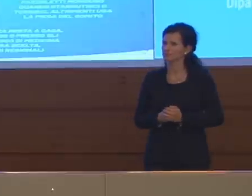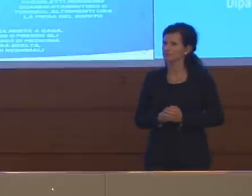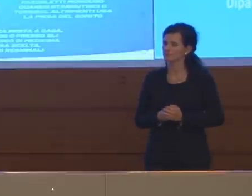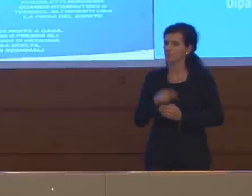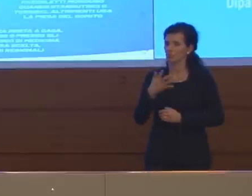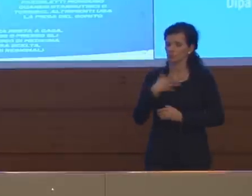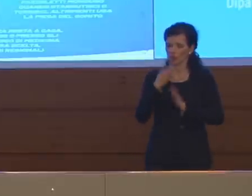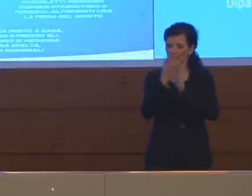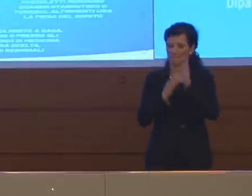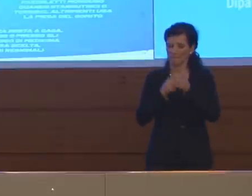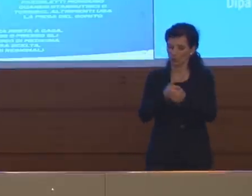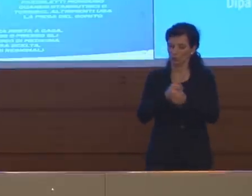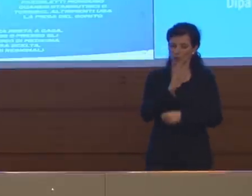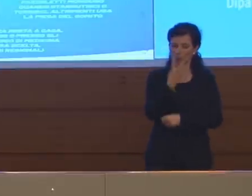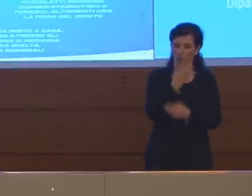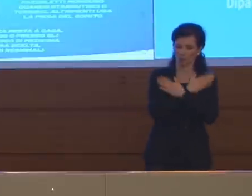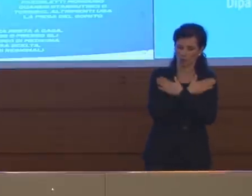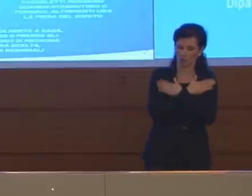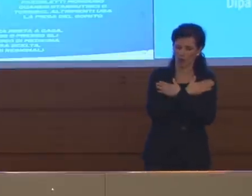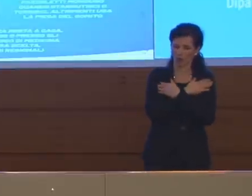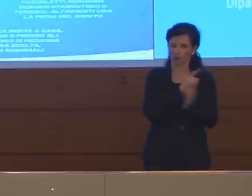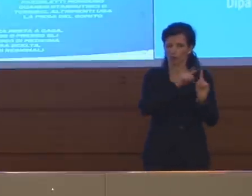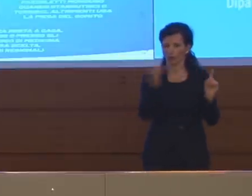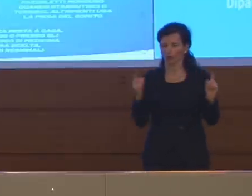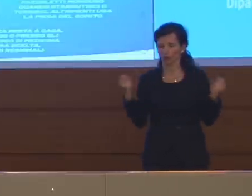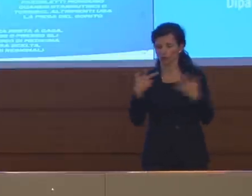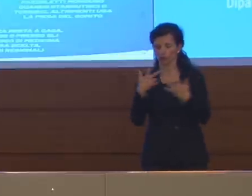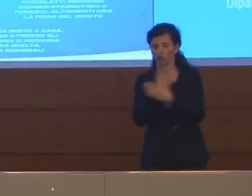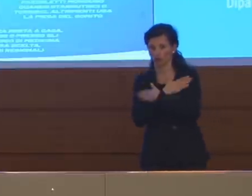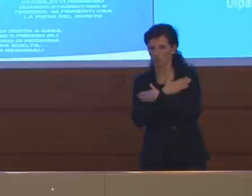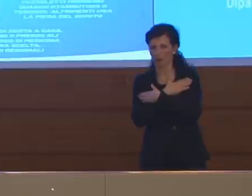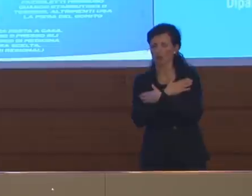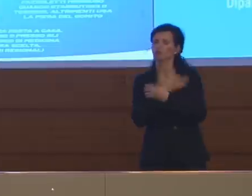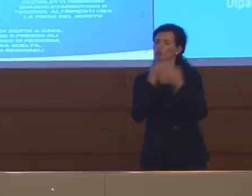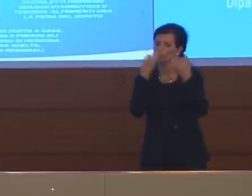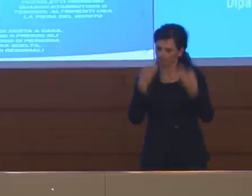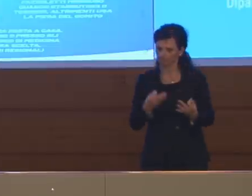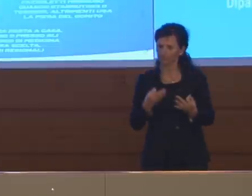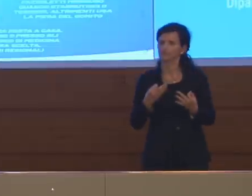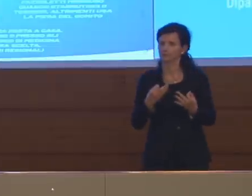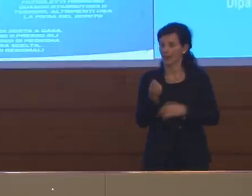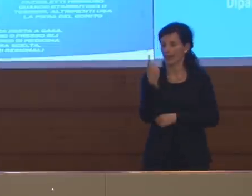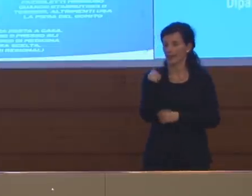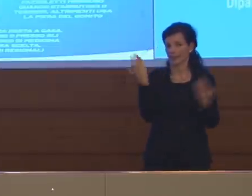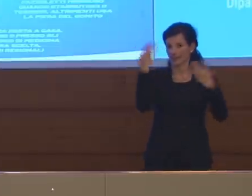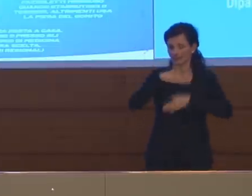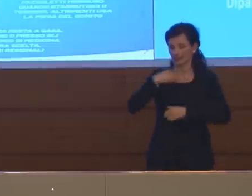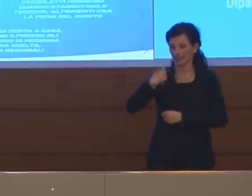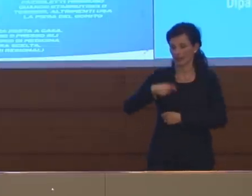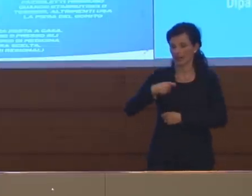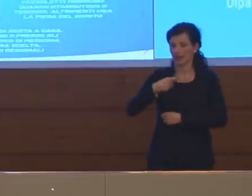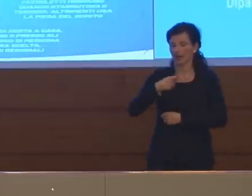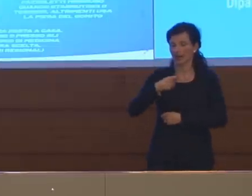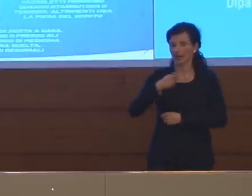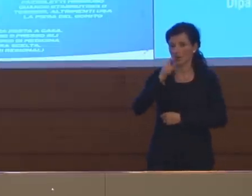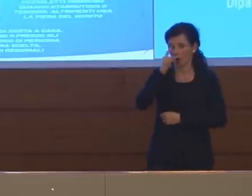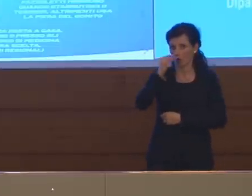4 maggio al 18 maggio verranno messe in campo. Addirittura ieri sera il premier Giuseppe Conte ha